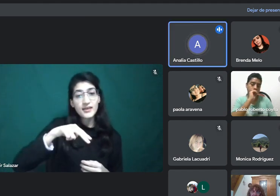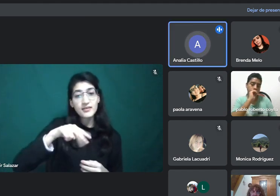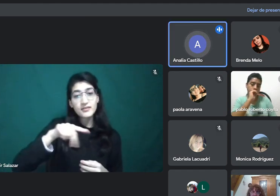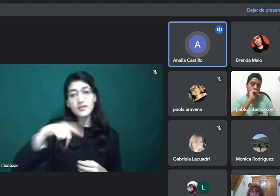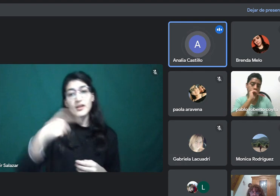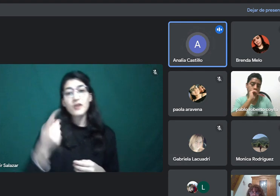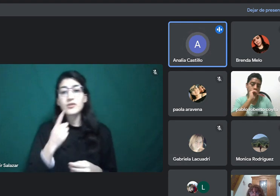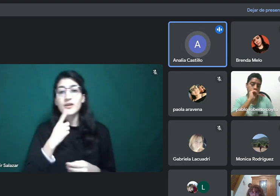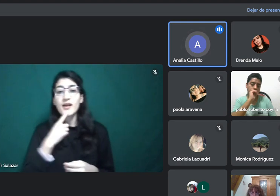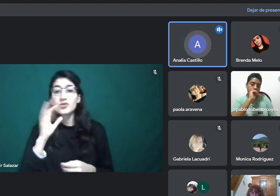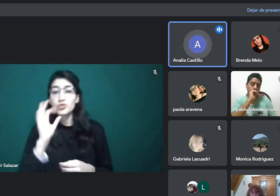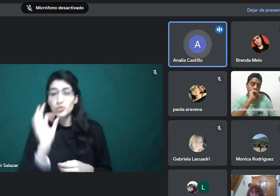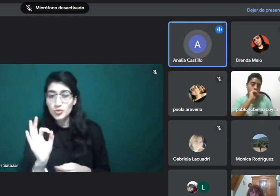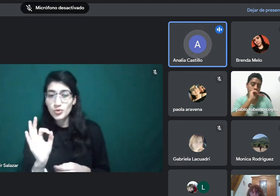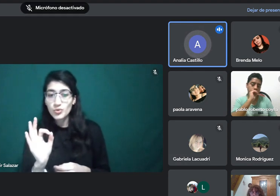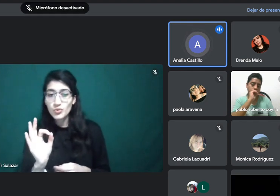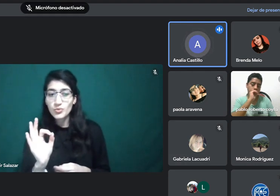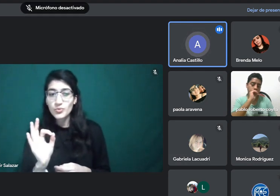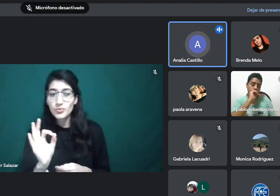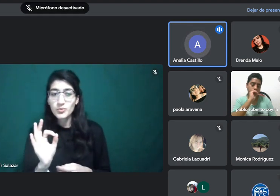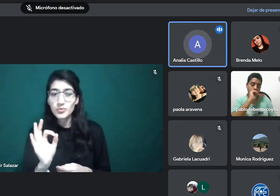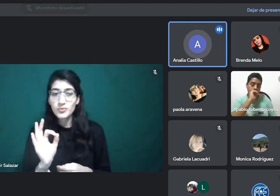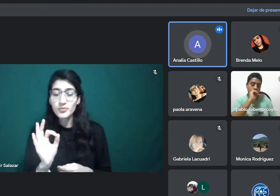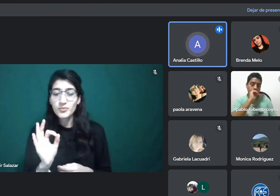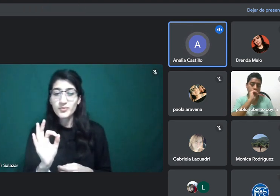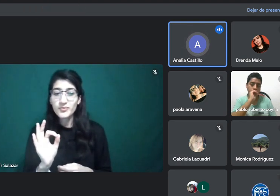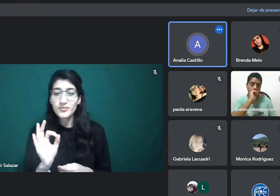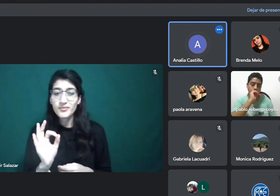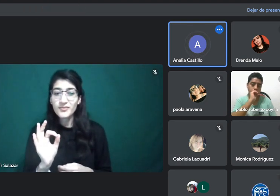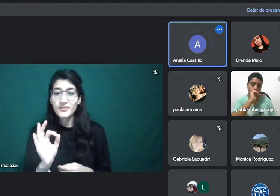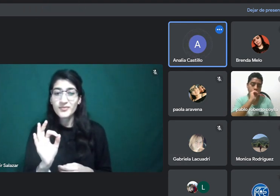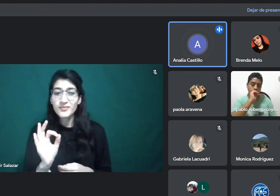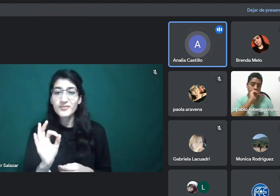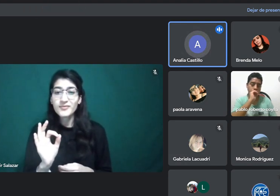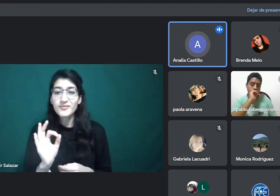sí. In, faltó hasta el principio.